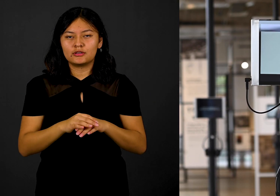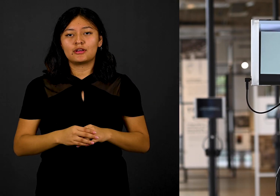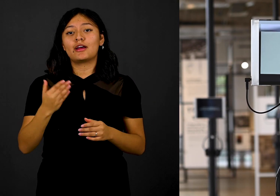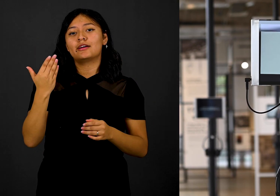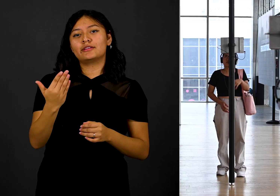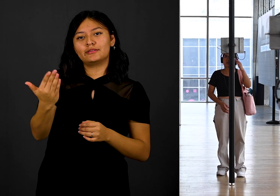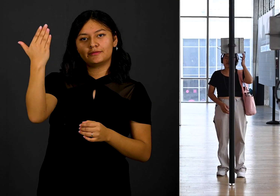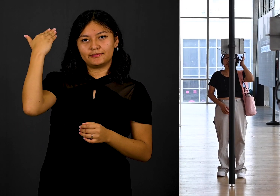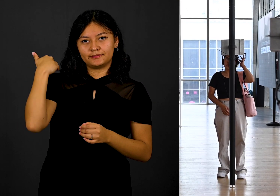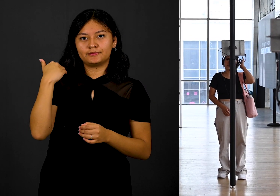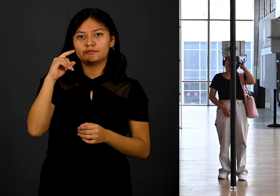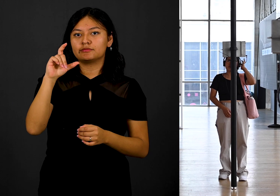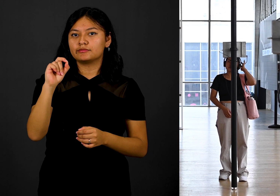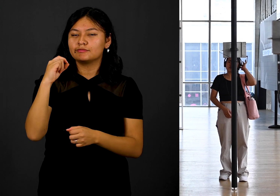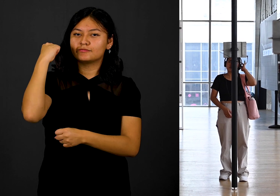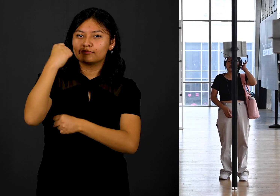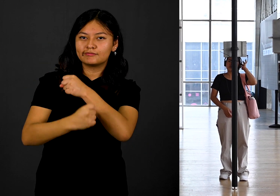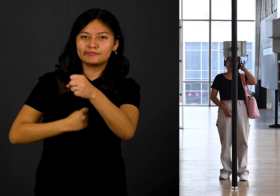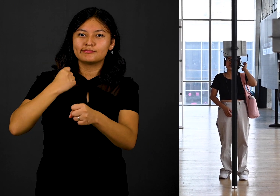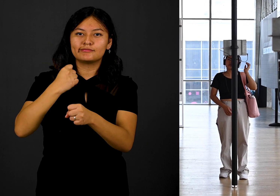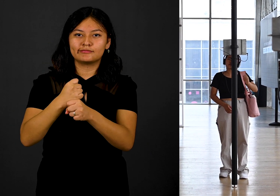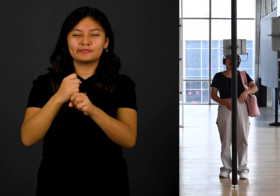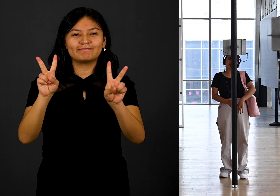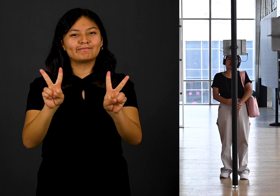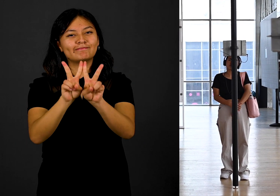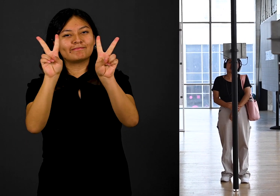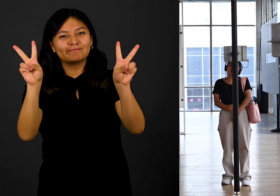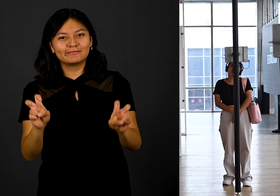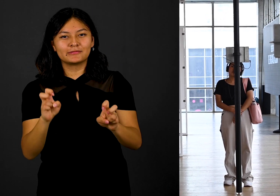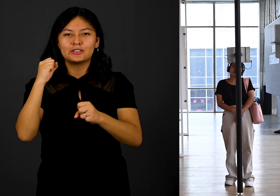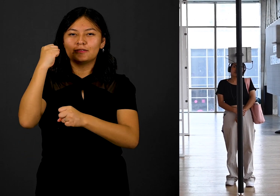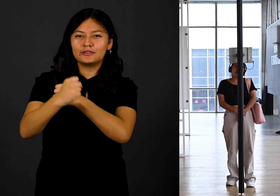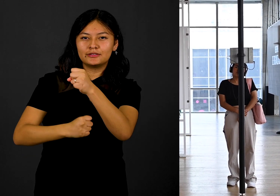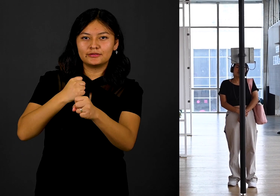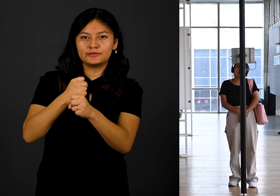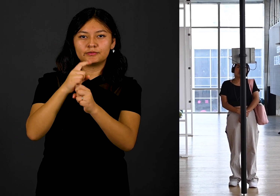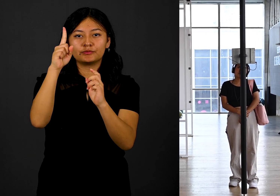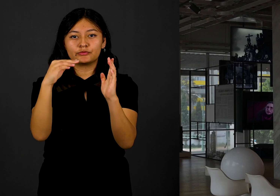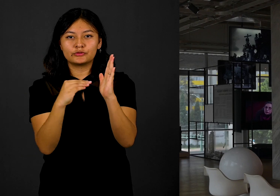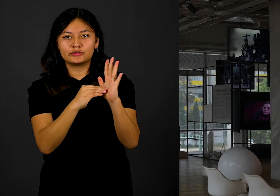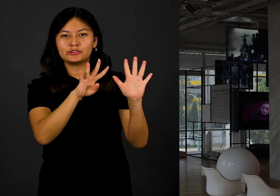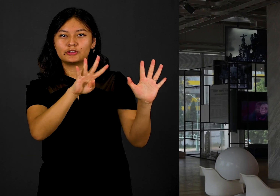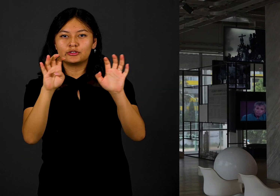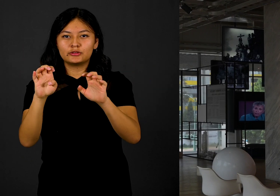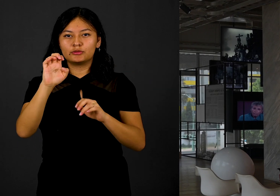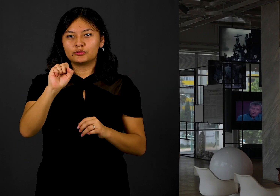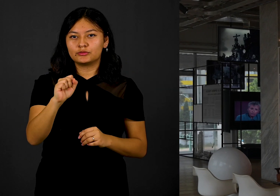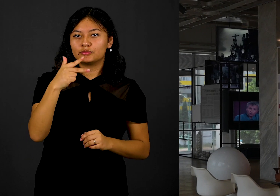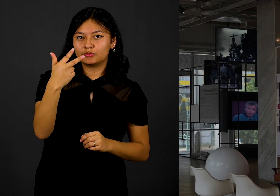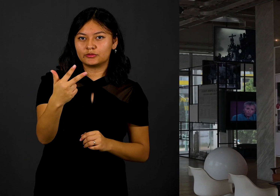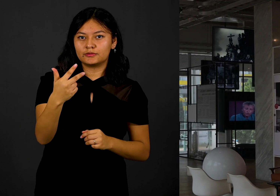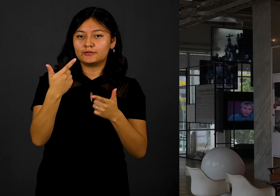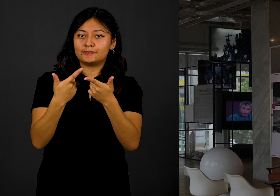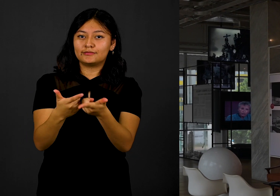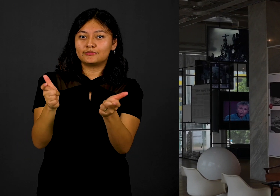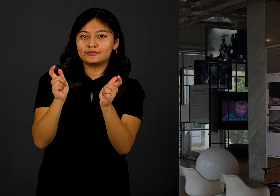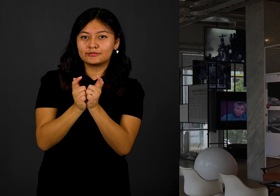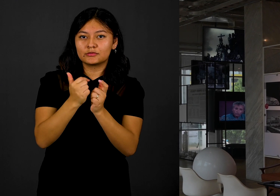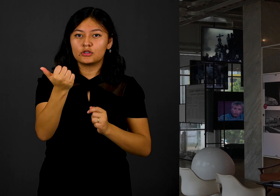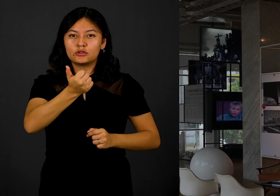Hasta hace 20 años no existía mucha información sobre cómo y por qué surgió el movimiento estudiantil